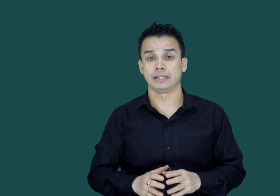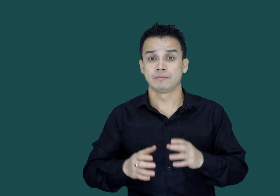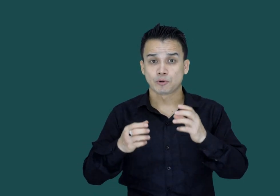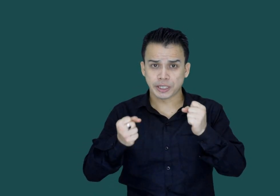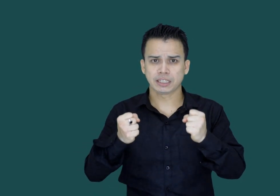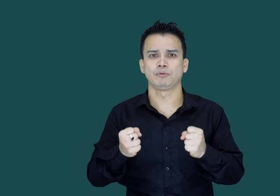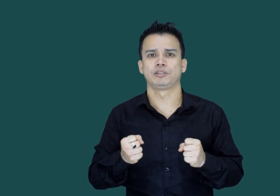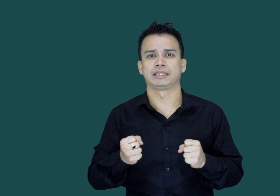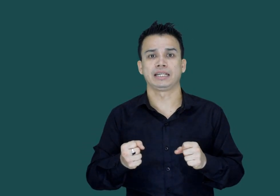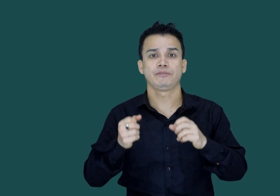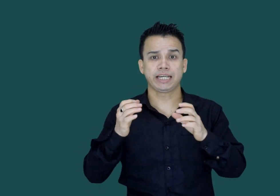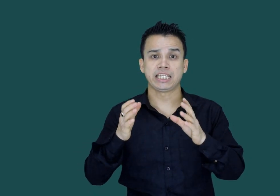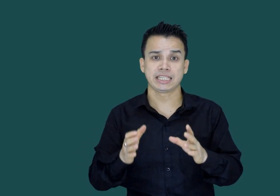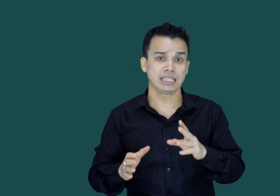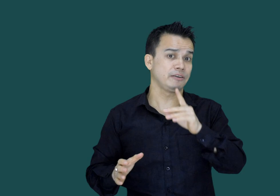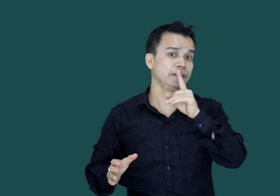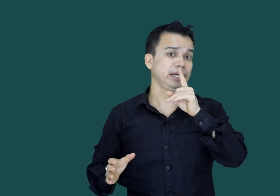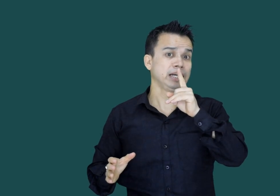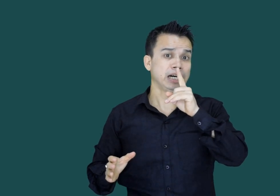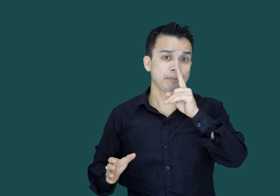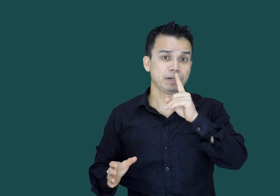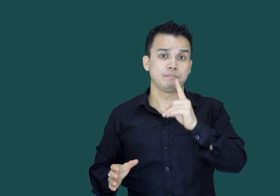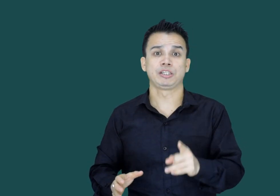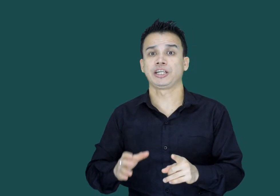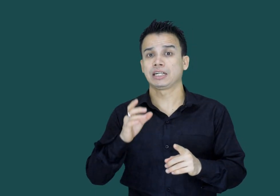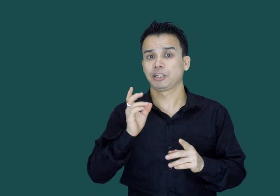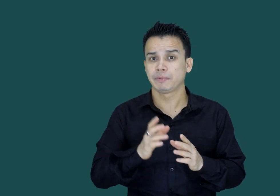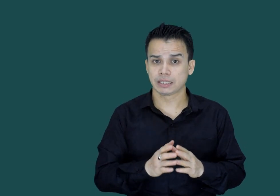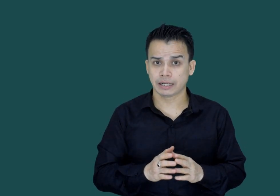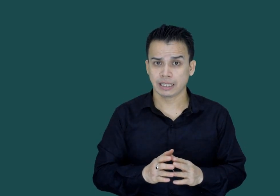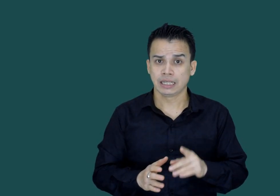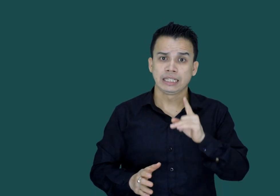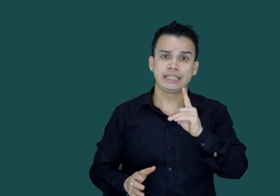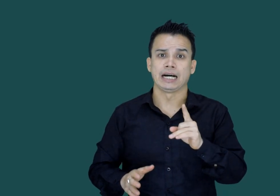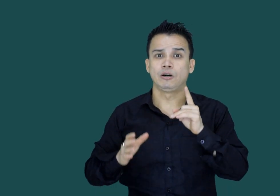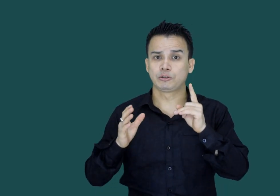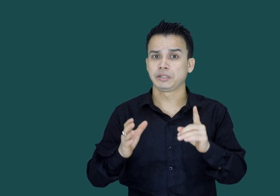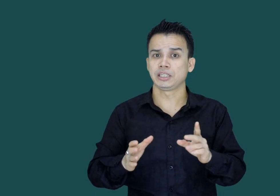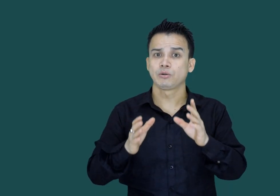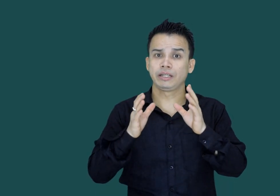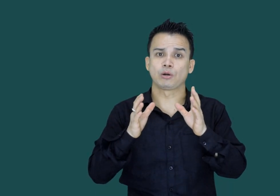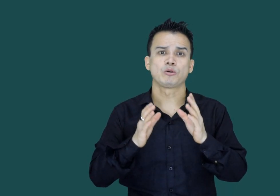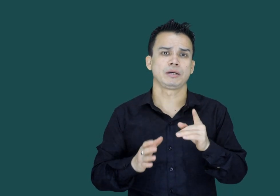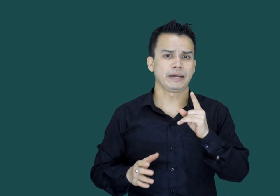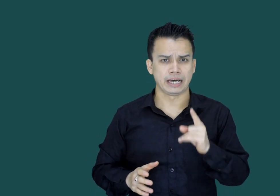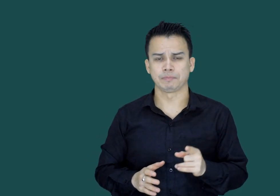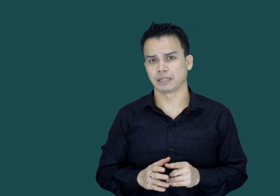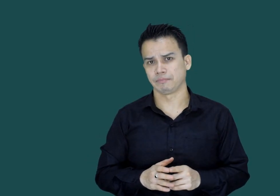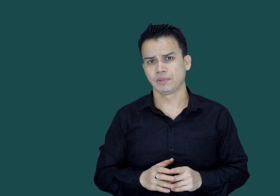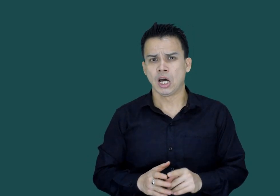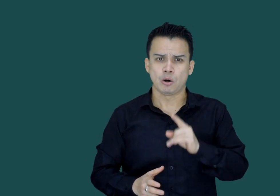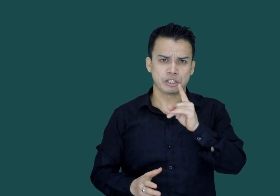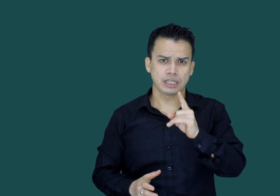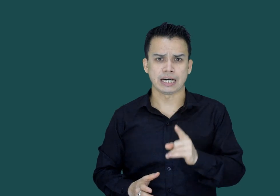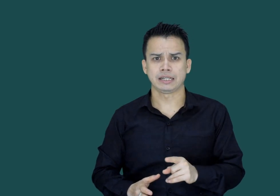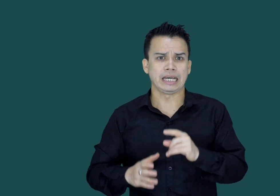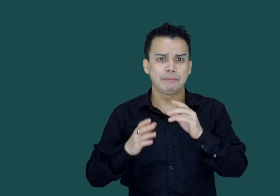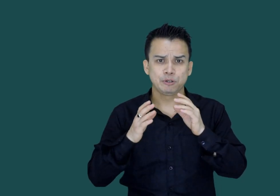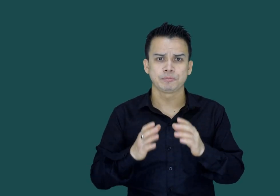پروٹیکٹیو ہو جاتے ہیں وجائے اس کے کہ وہ اپنے بچے کا ٹریٹمنٹ کریں یا اوٹوریٹیز کو انہیں روکنے میں ہیلپ کریں اور اسی کارن ابیوز